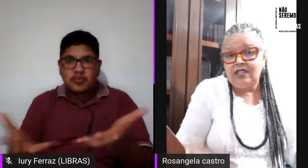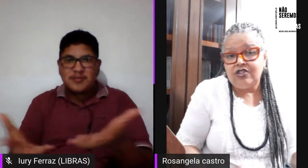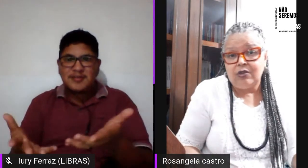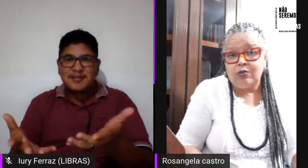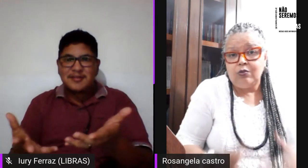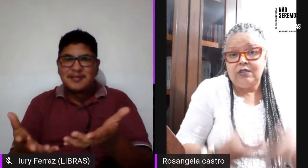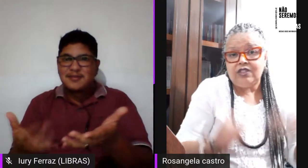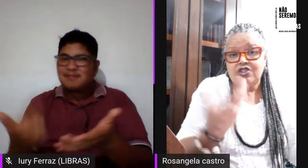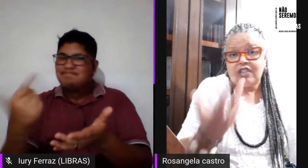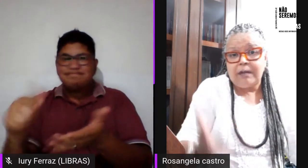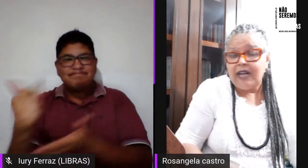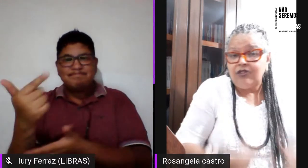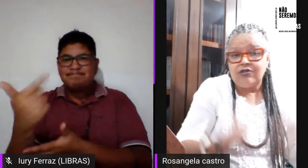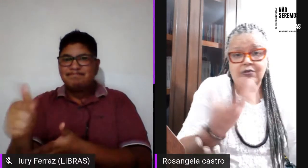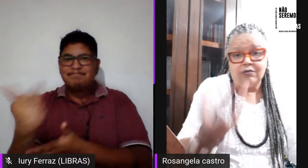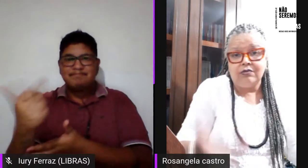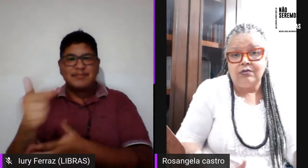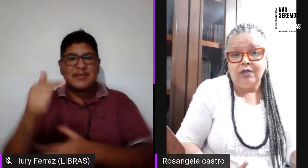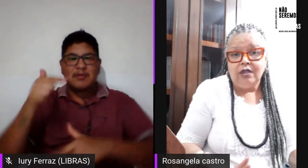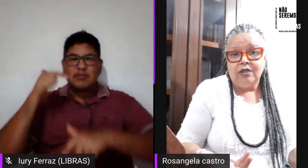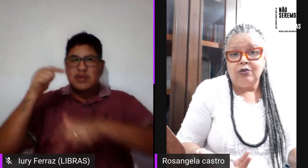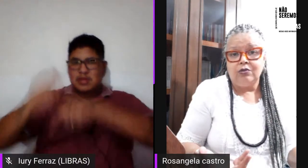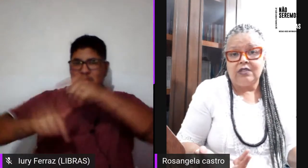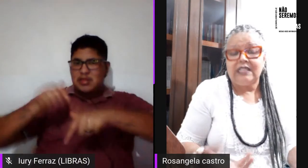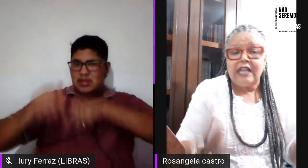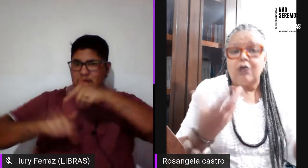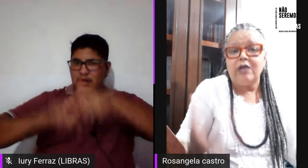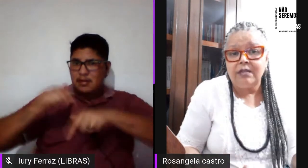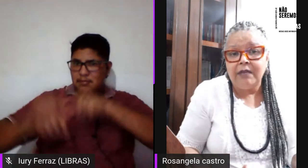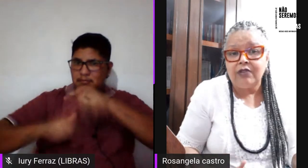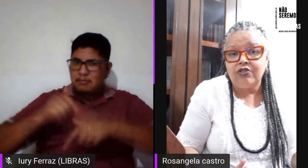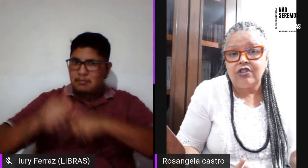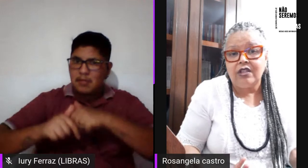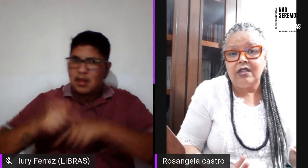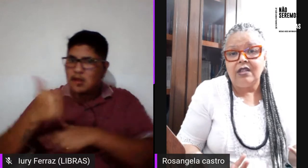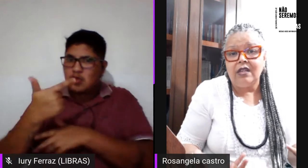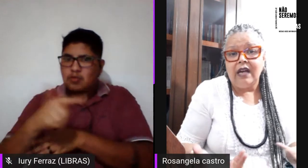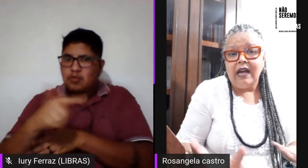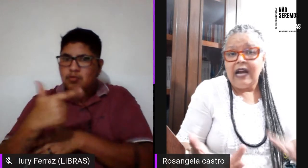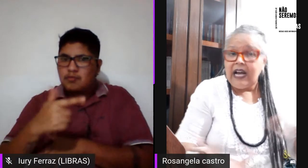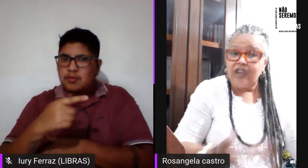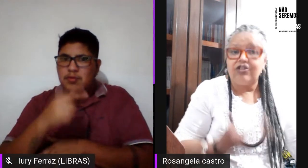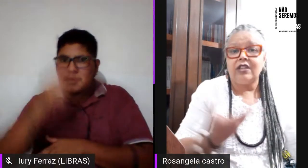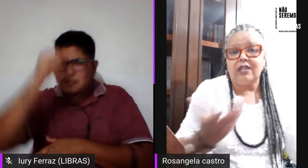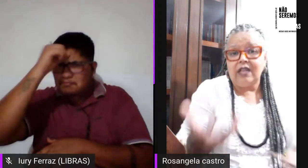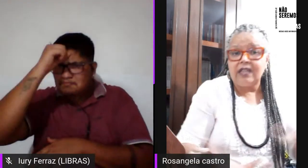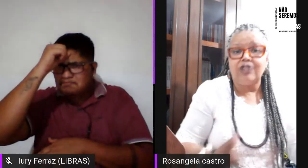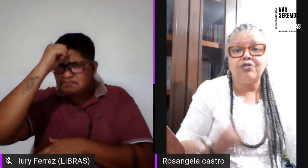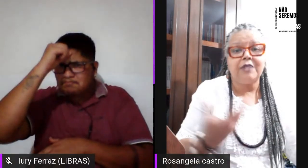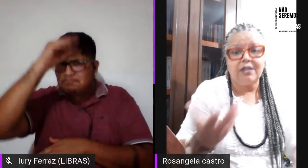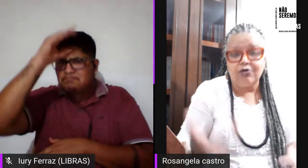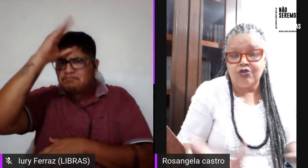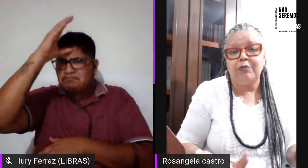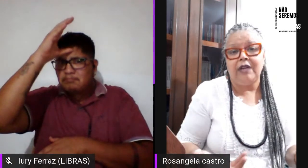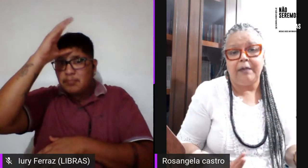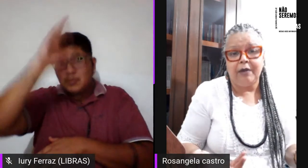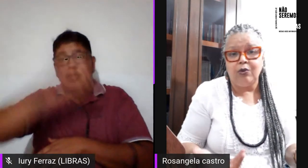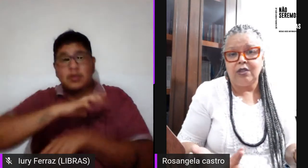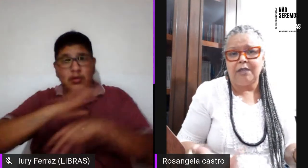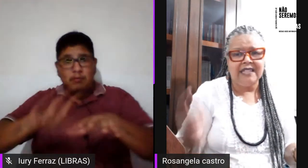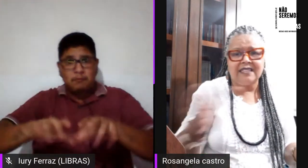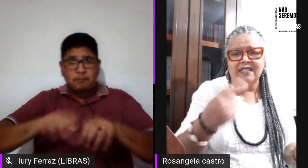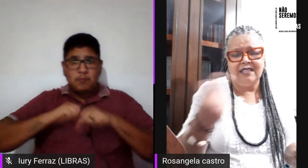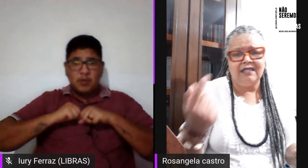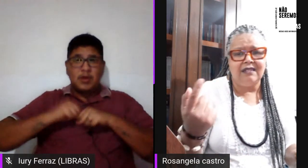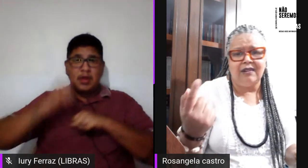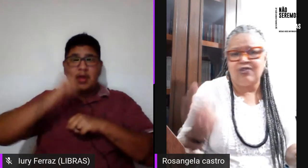se existe não existe trabalhos não se tem conhecimento de que haja transmissão de uma mulher para